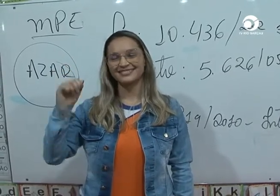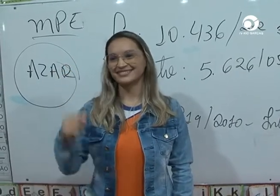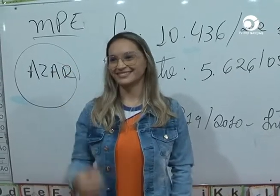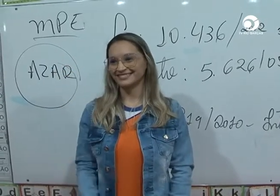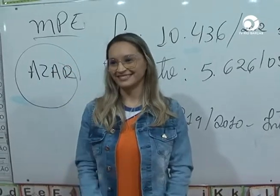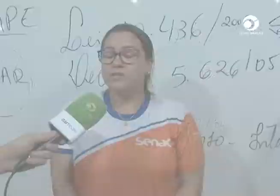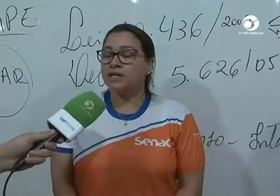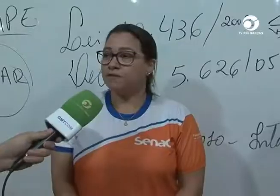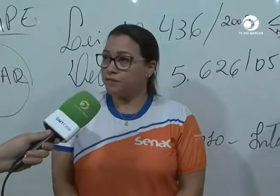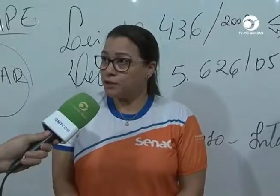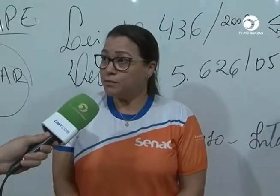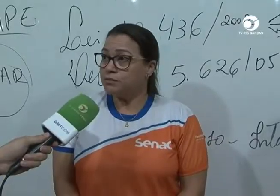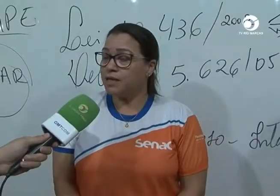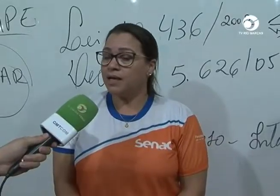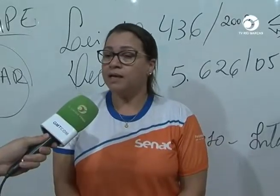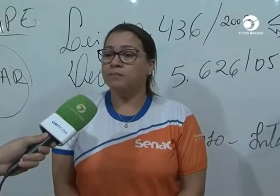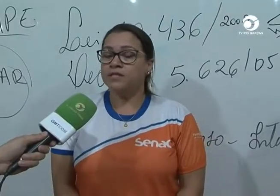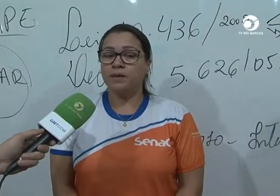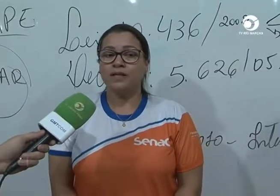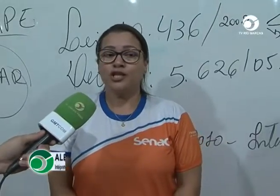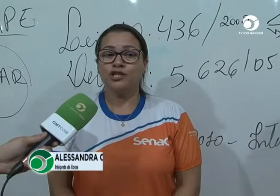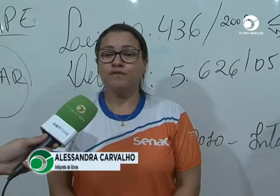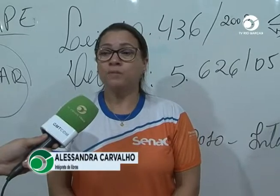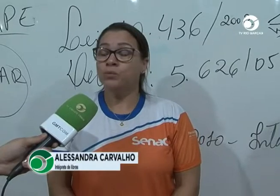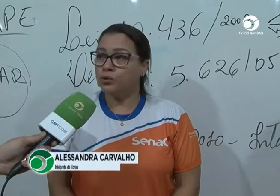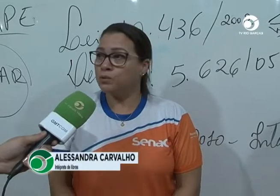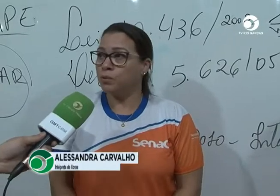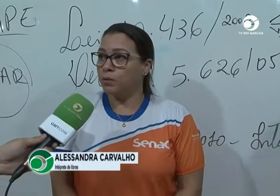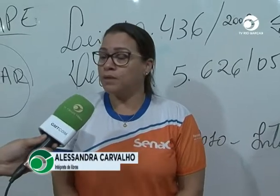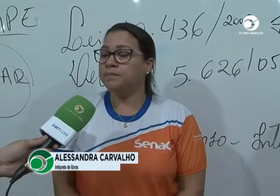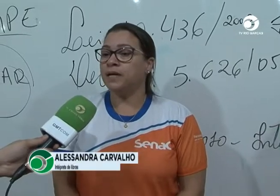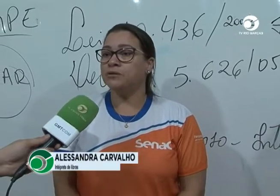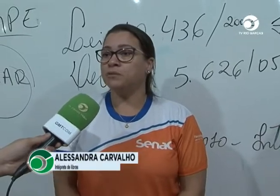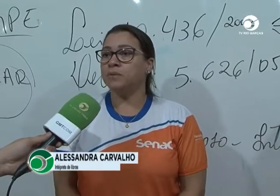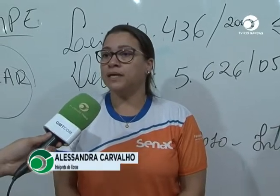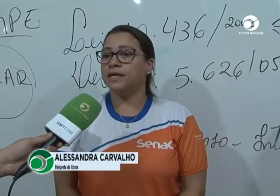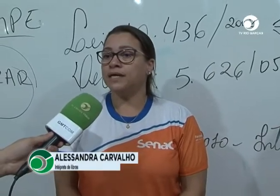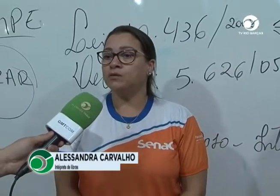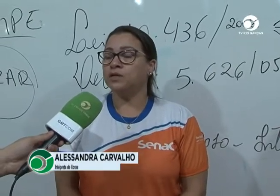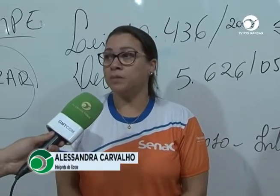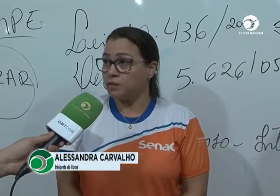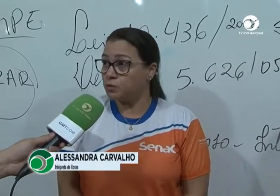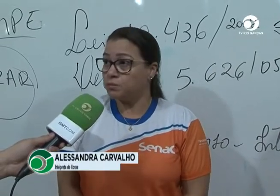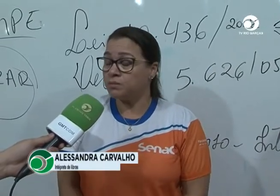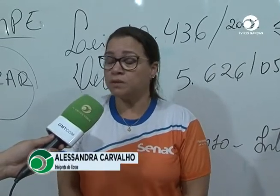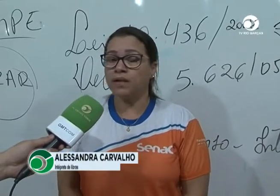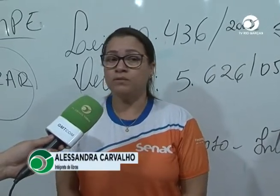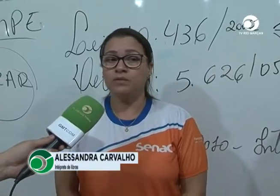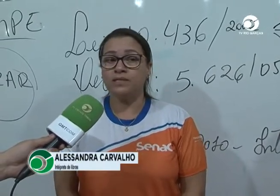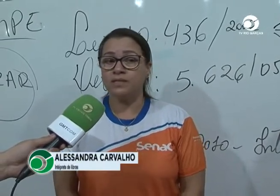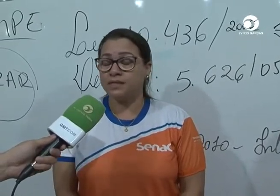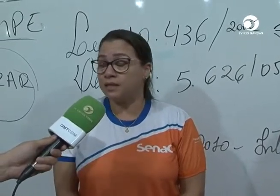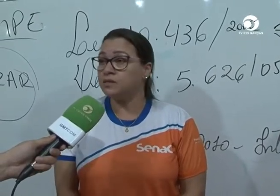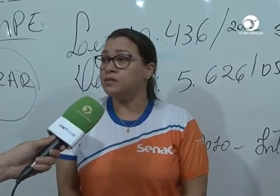Um desafio, uma expectativa muito boa. A turma é do LibraZoom, são alunos iniciantes,